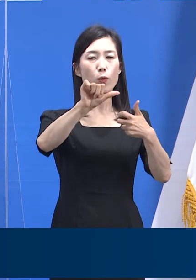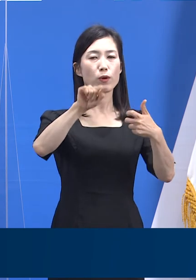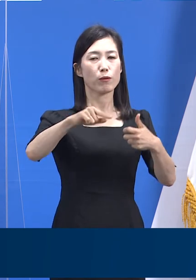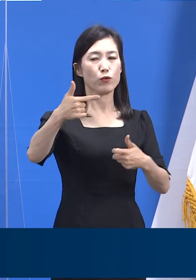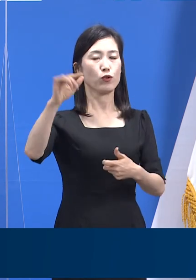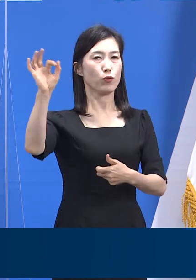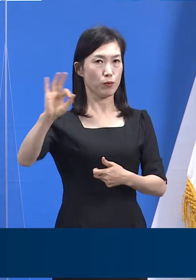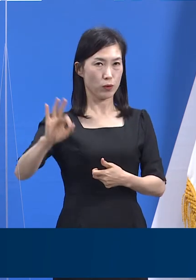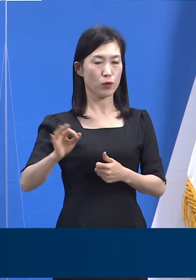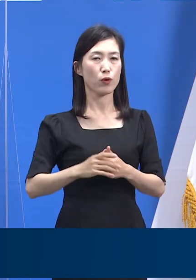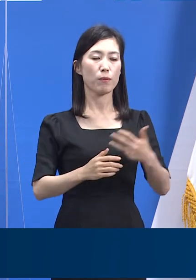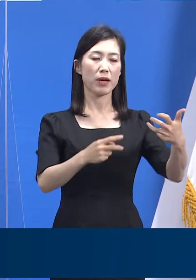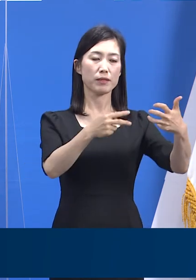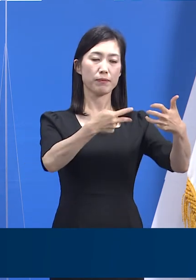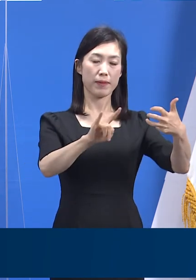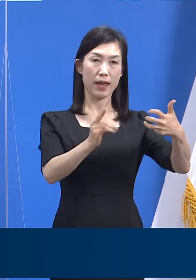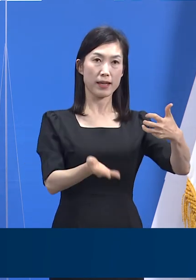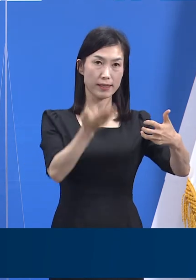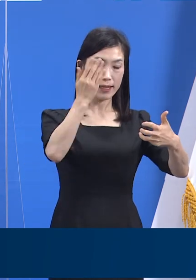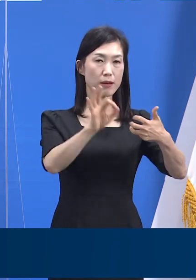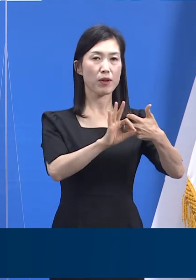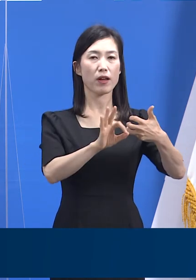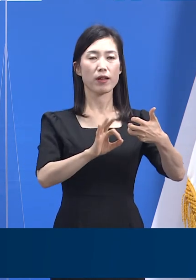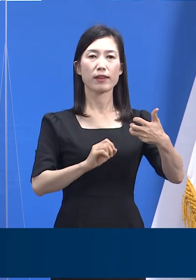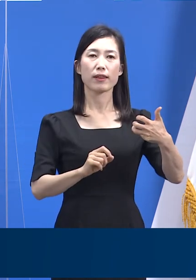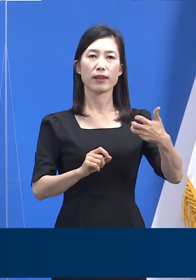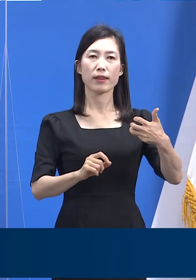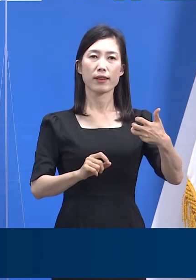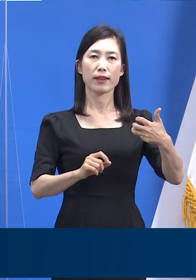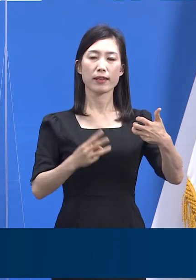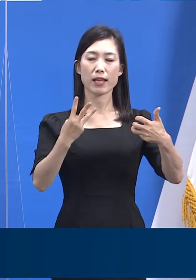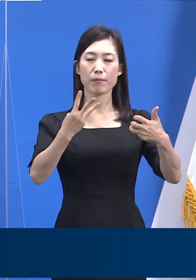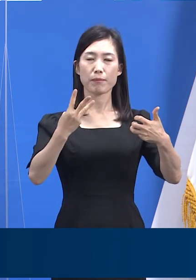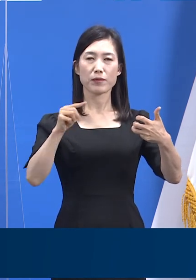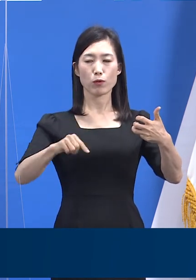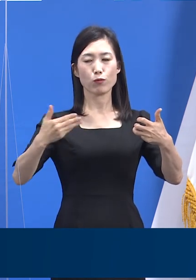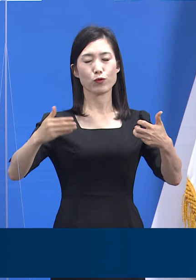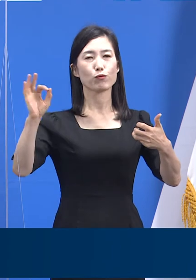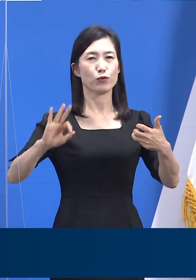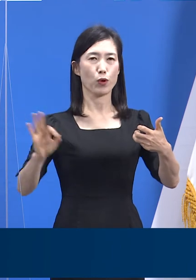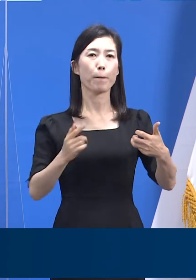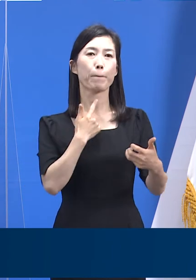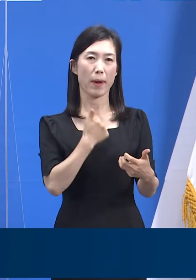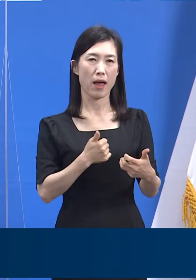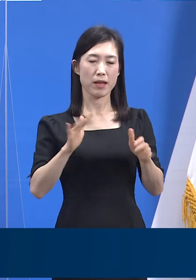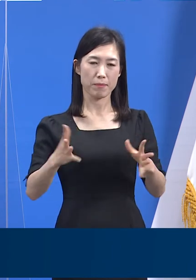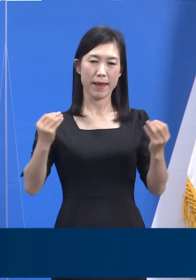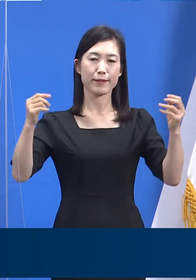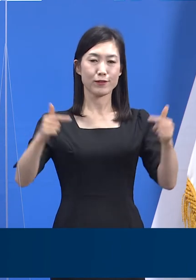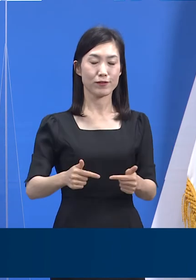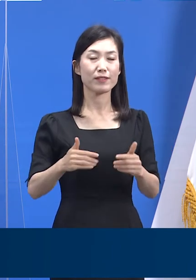.6% 80세 이상의 연령군이 전체의 3.9%였습니다.